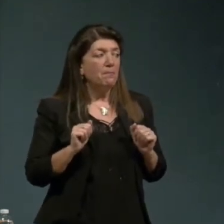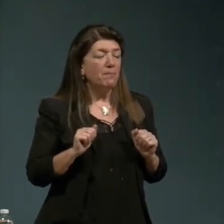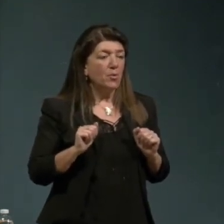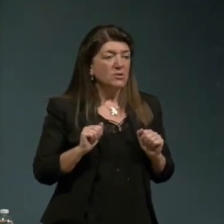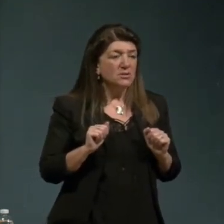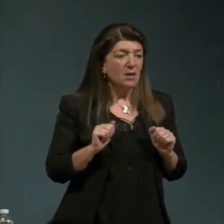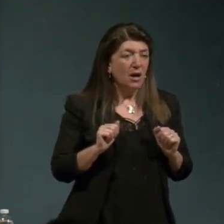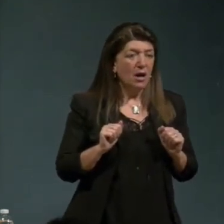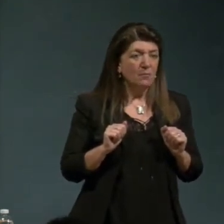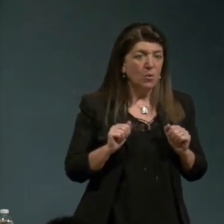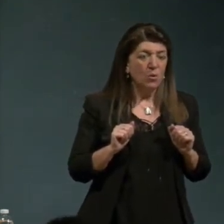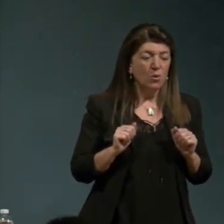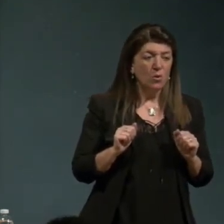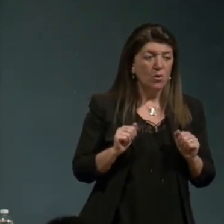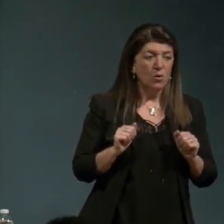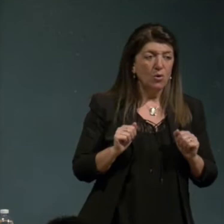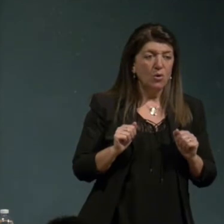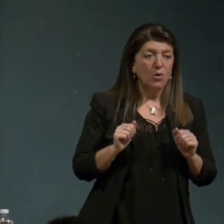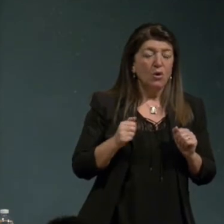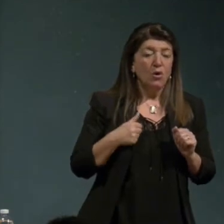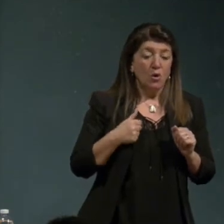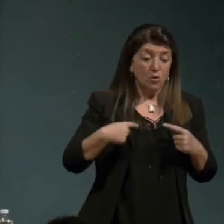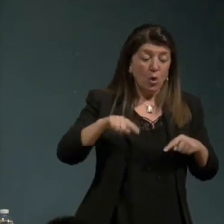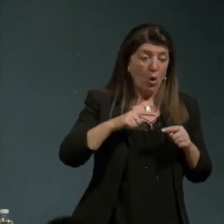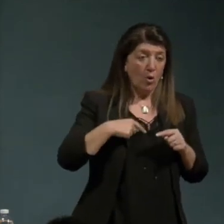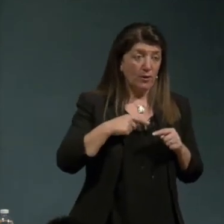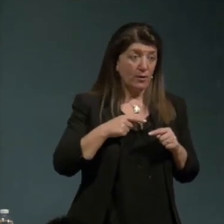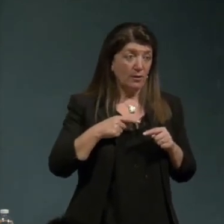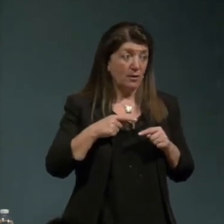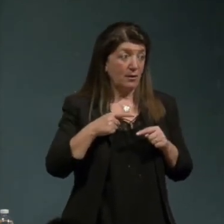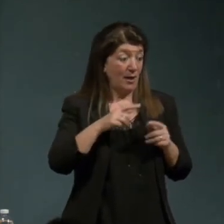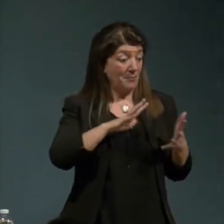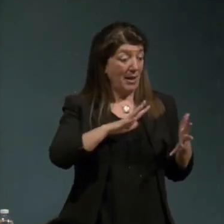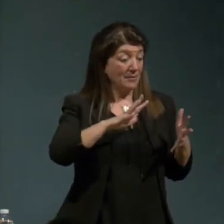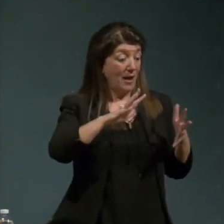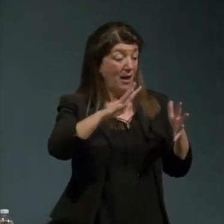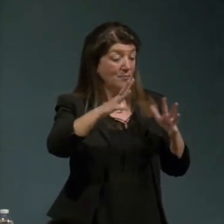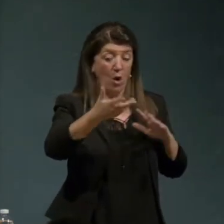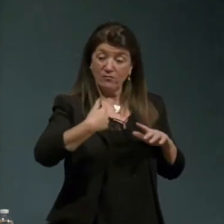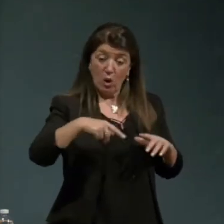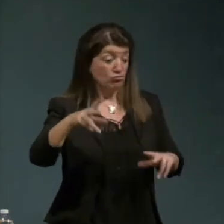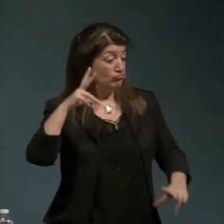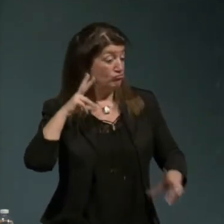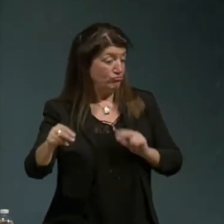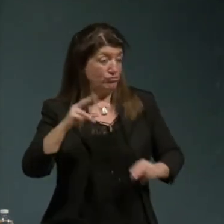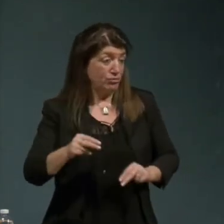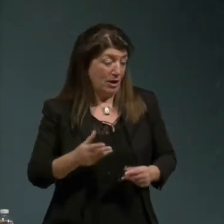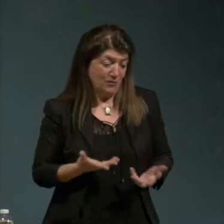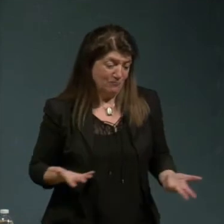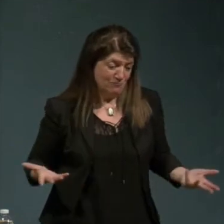via verso la metamorfosi non possiamo fare la proclamazione si può fare la